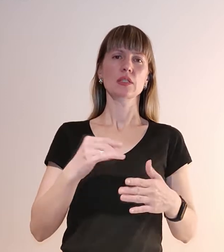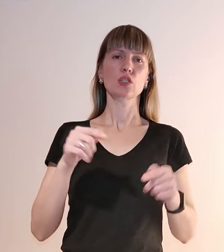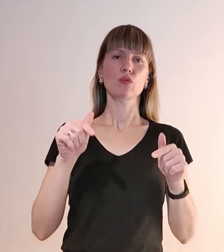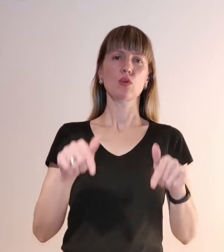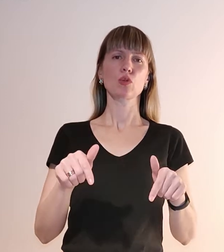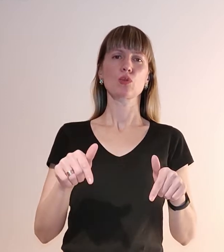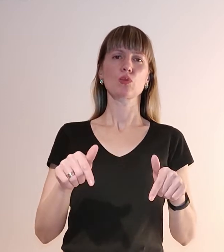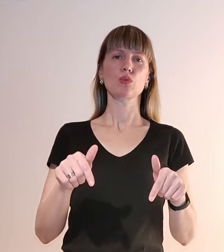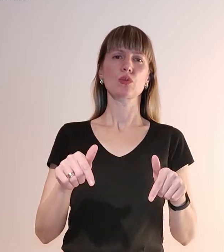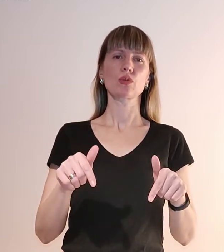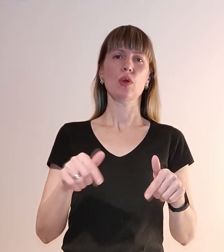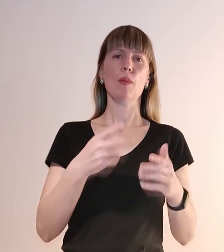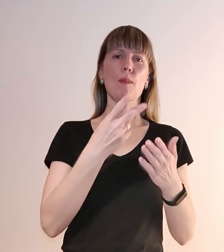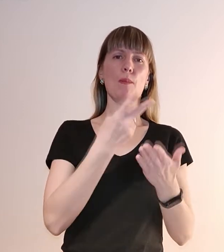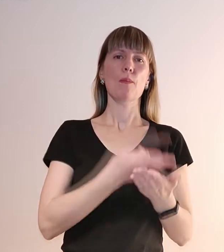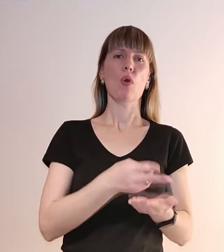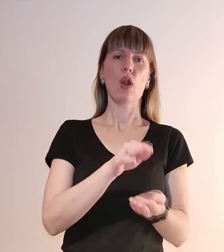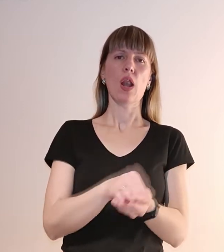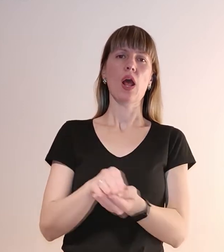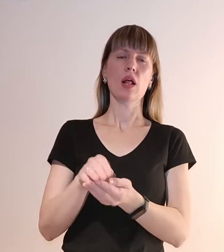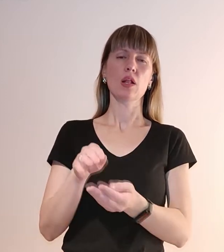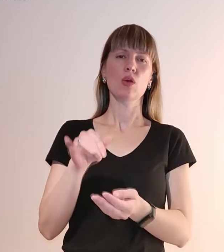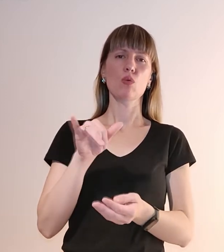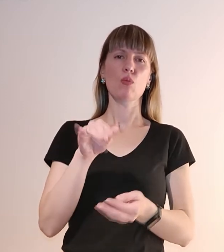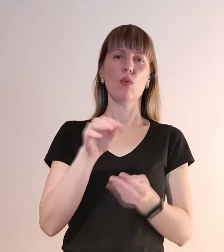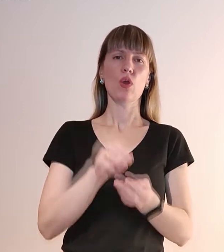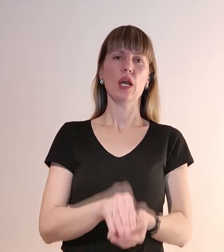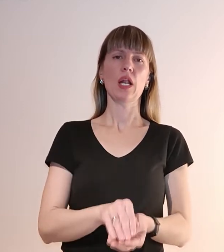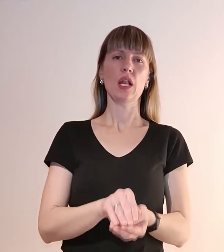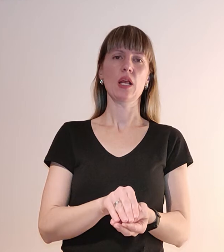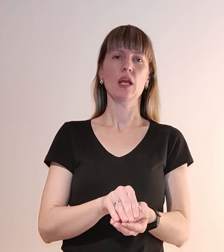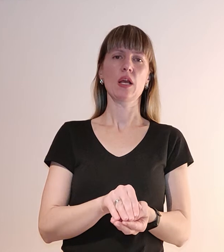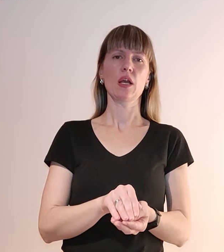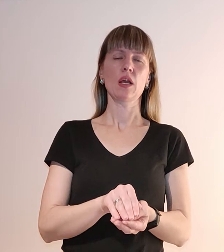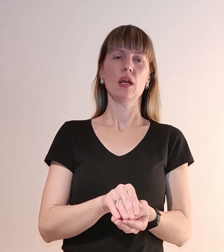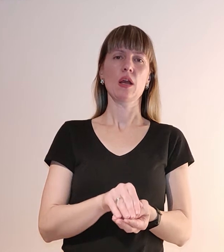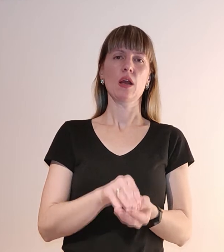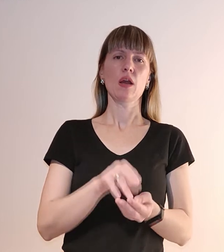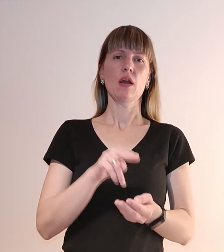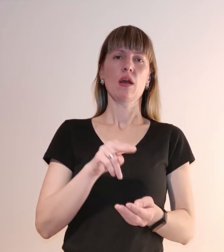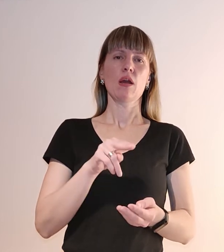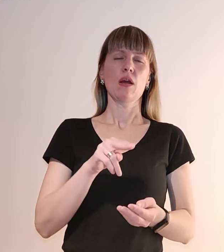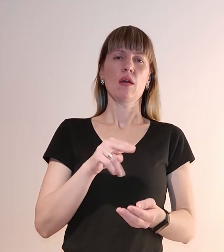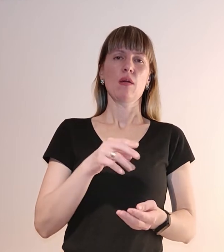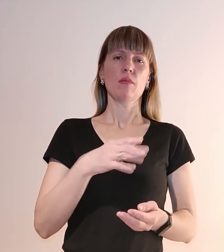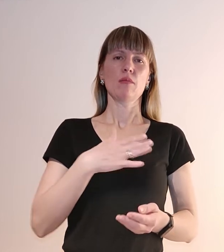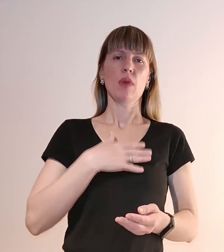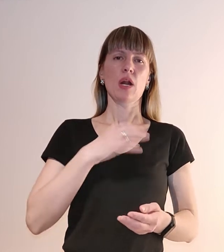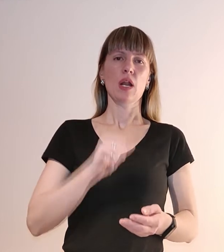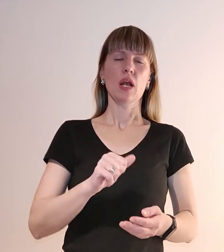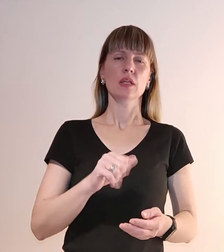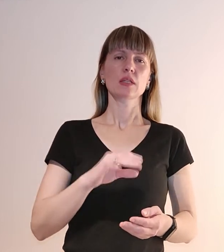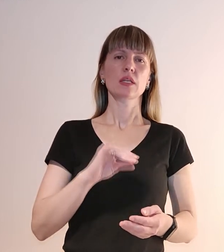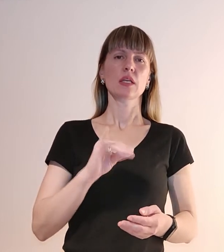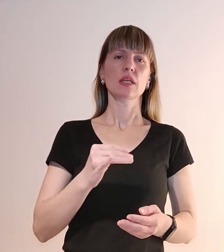полягли. у могилі. Прокляті. Та й замов зажурився.